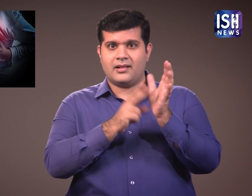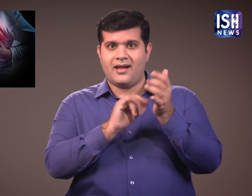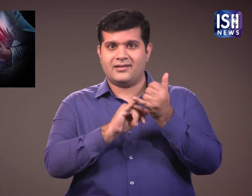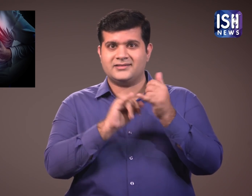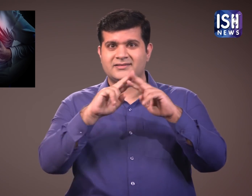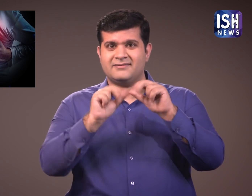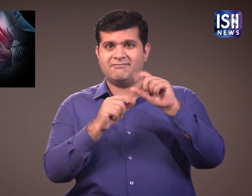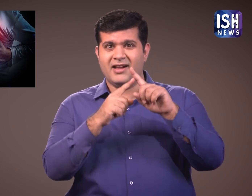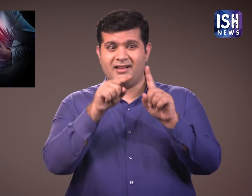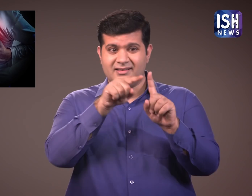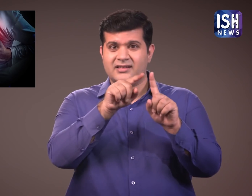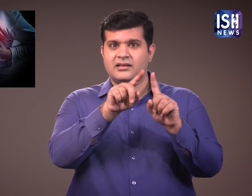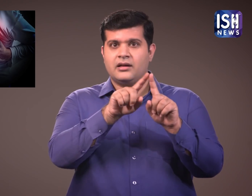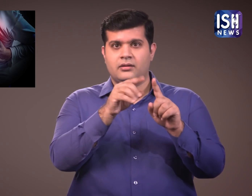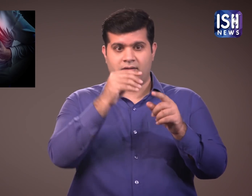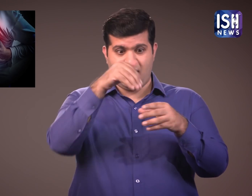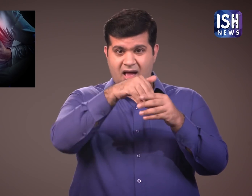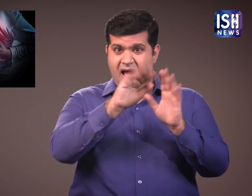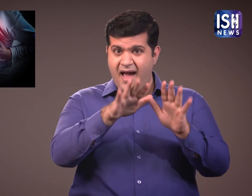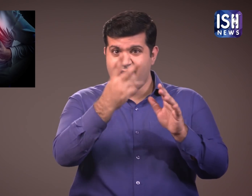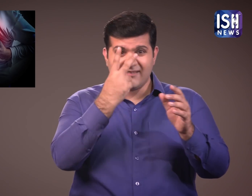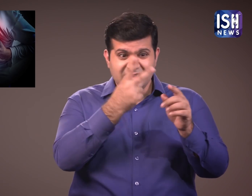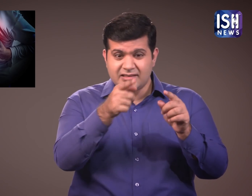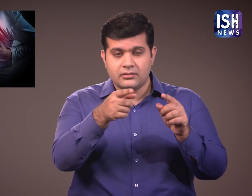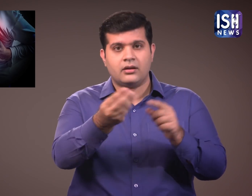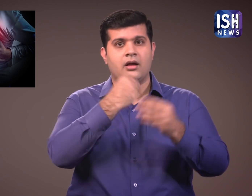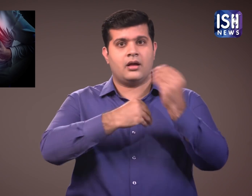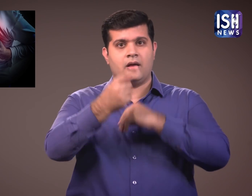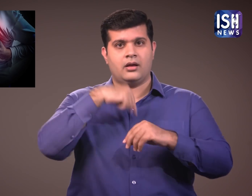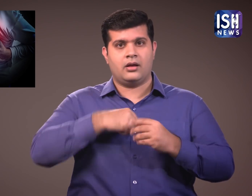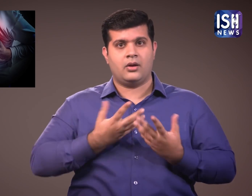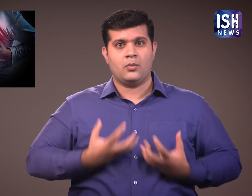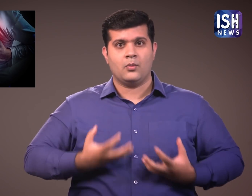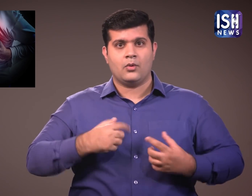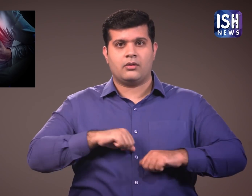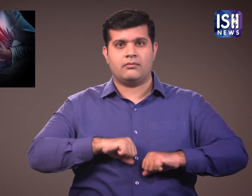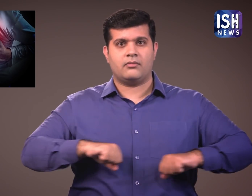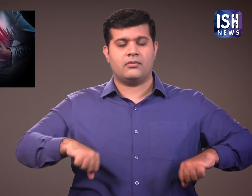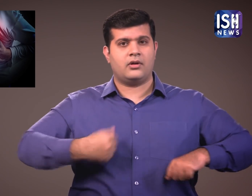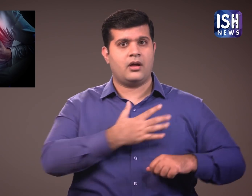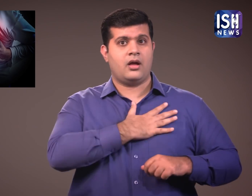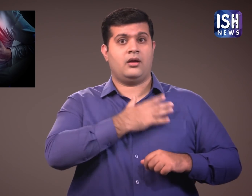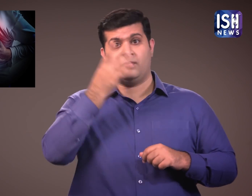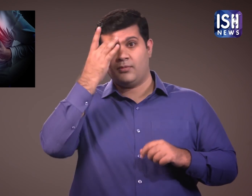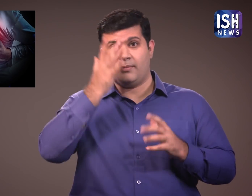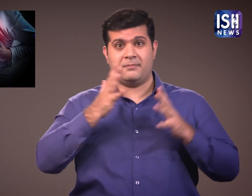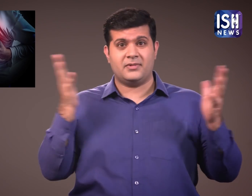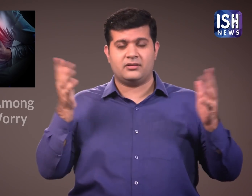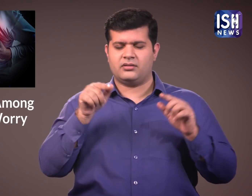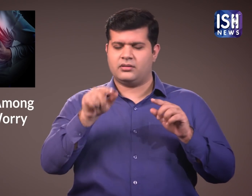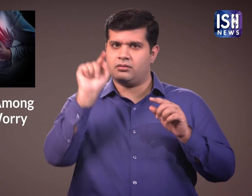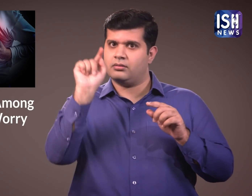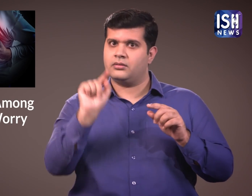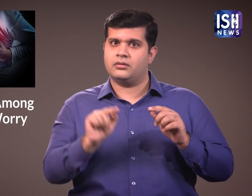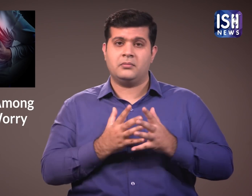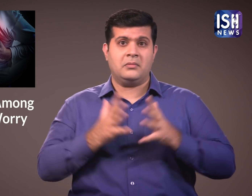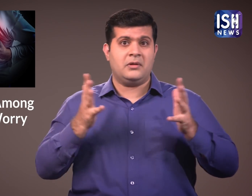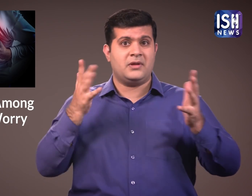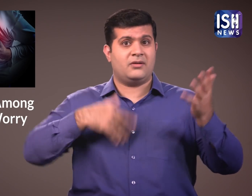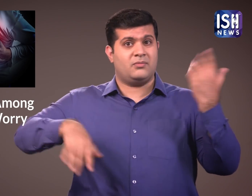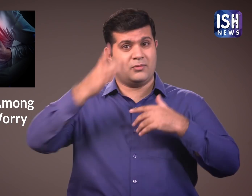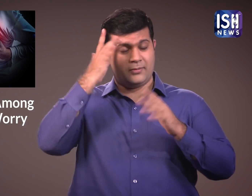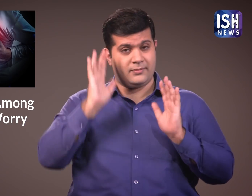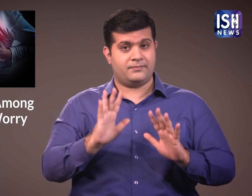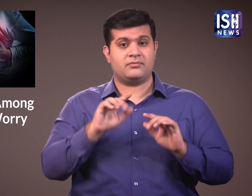है।